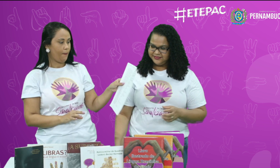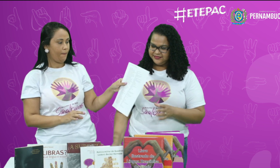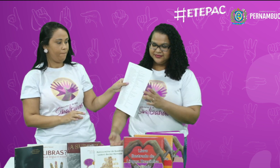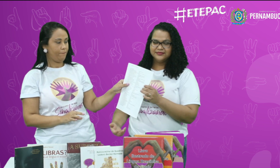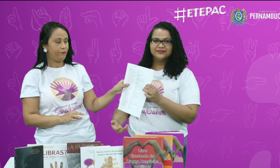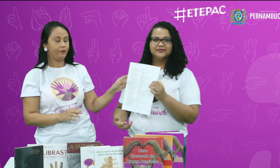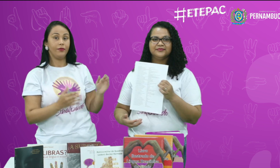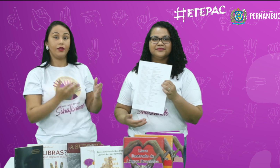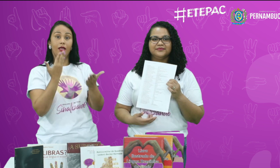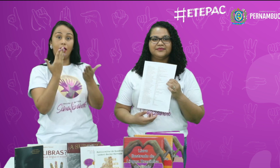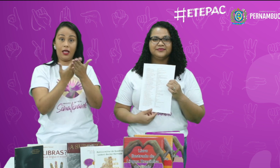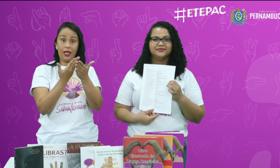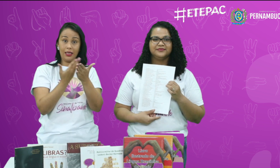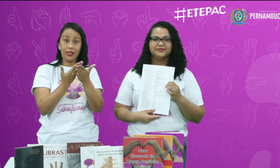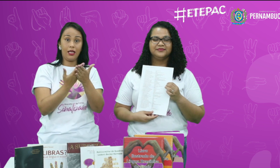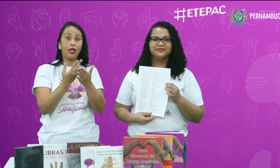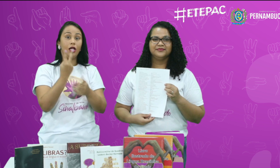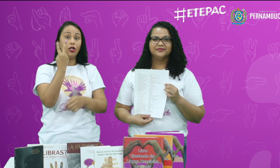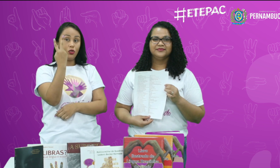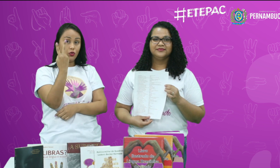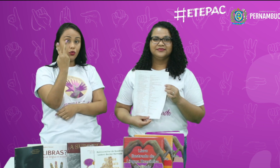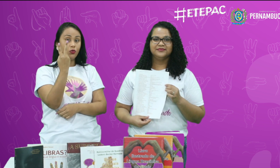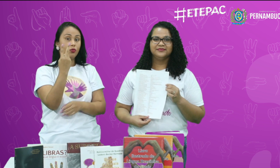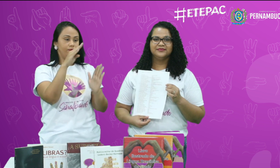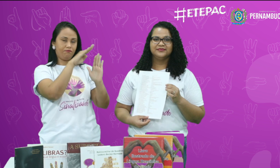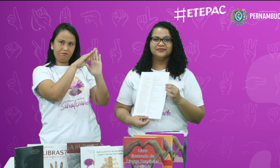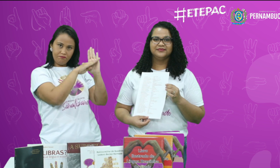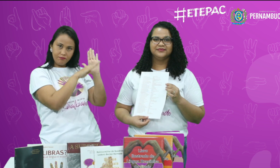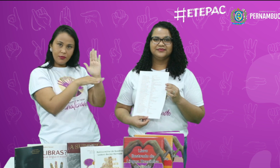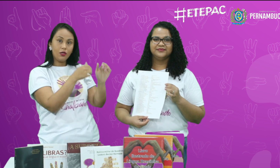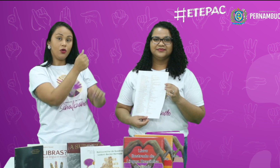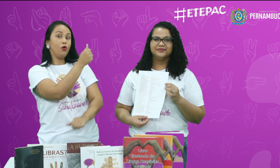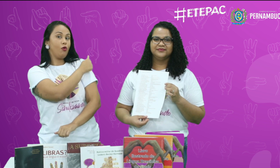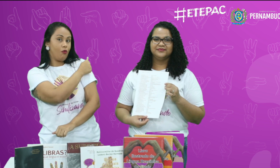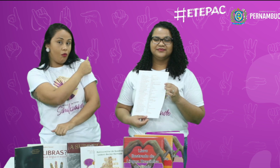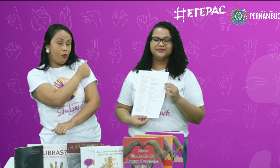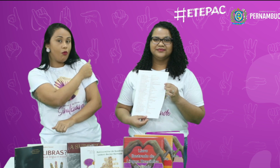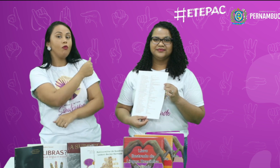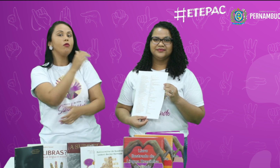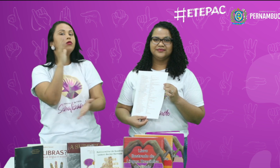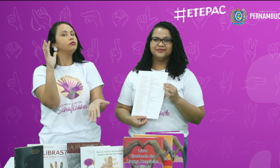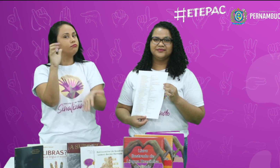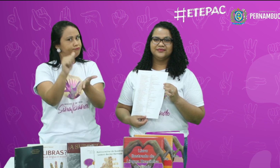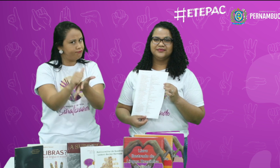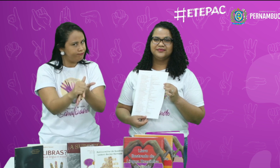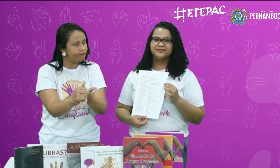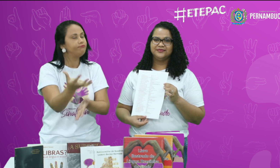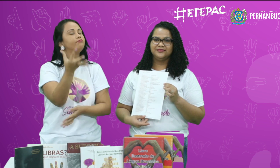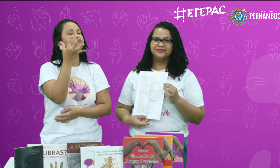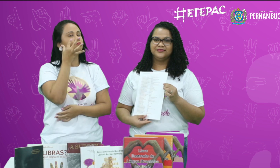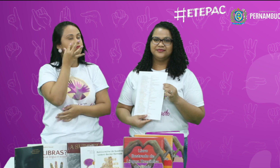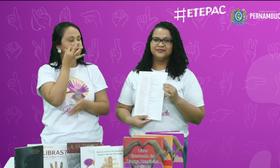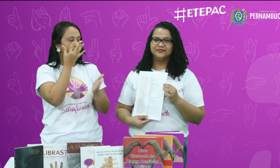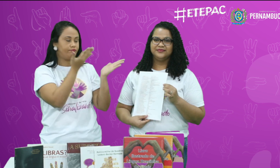Essa é a aula 2, a lista dos alunos que registraram presença.